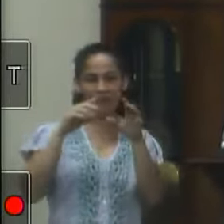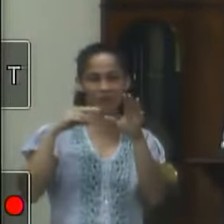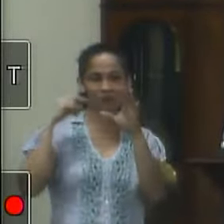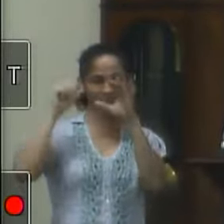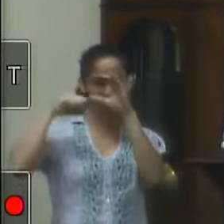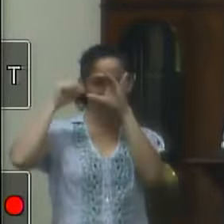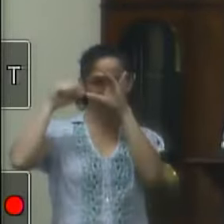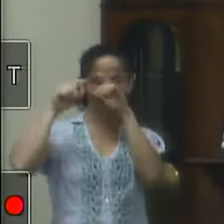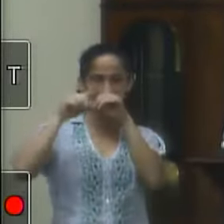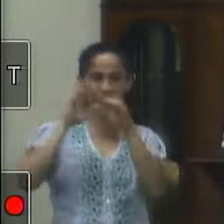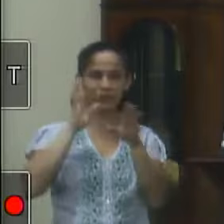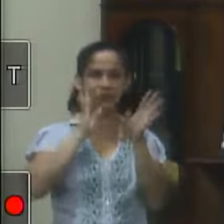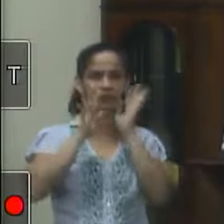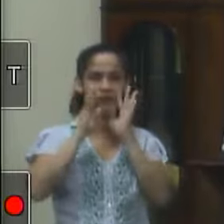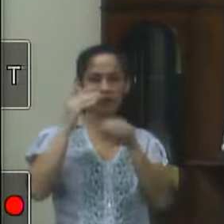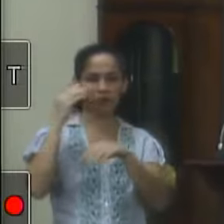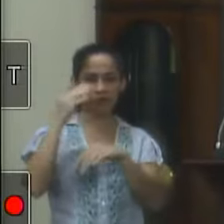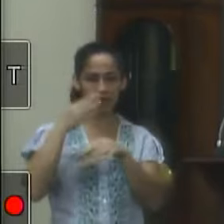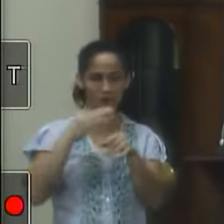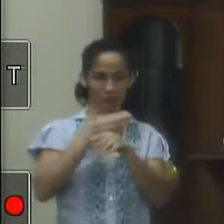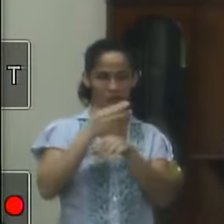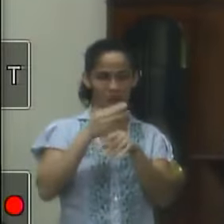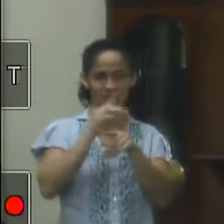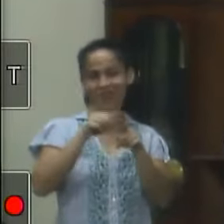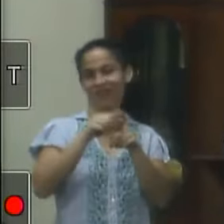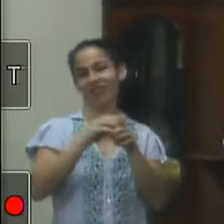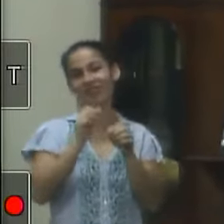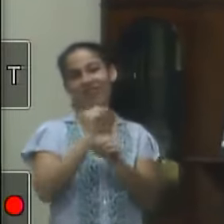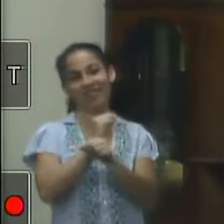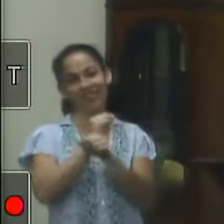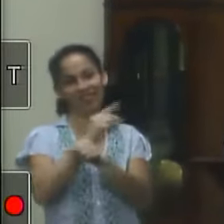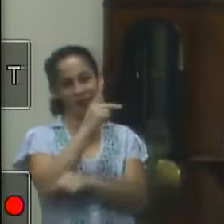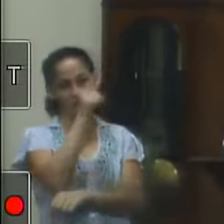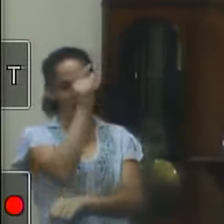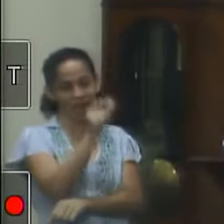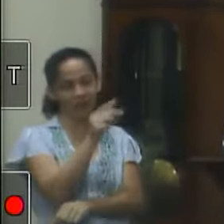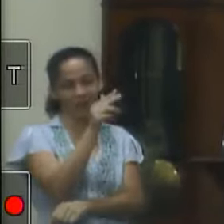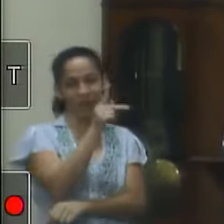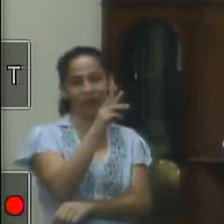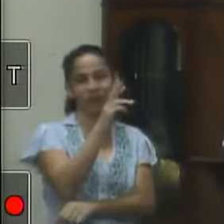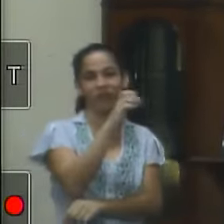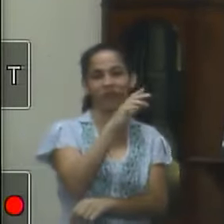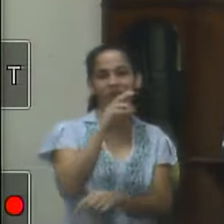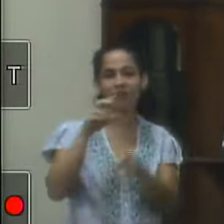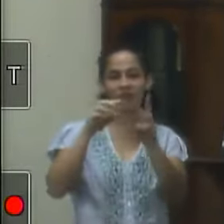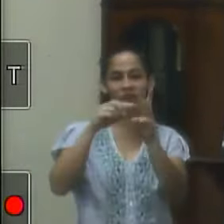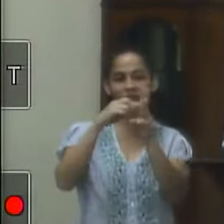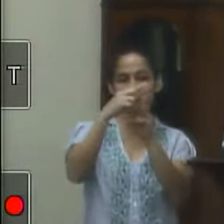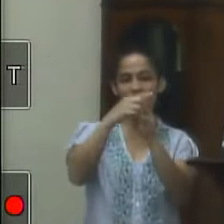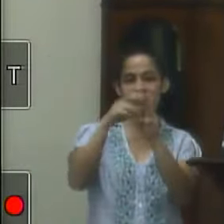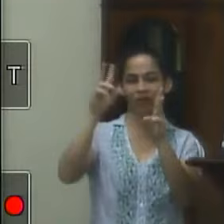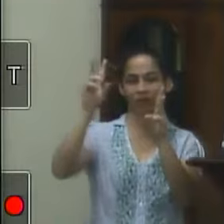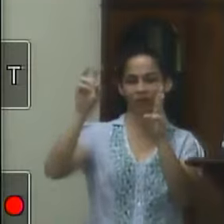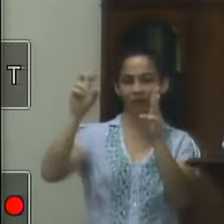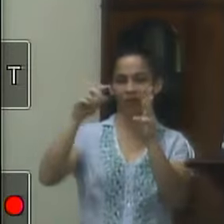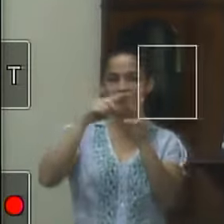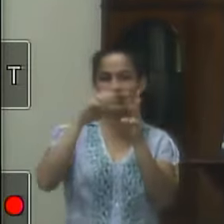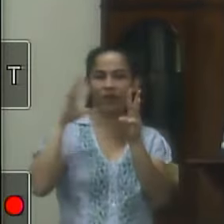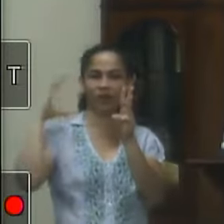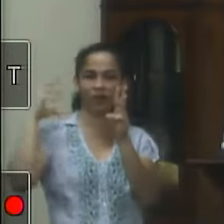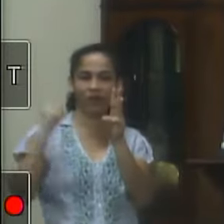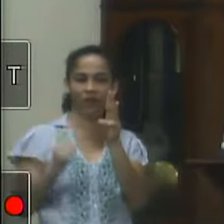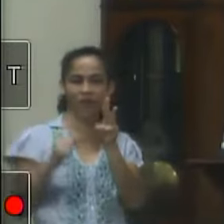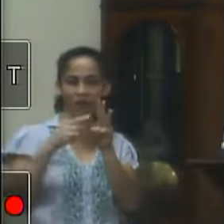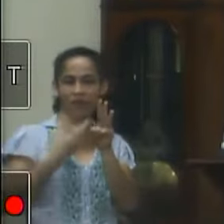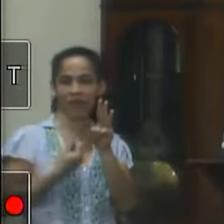crama transparente quiser bater um papo comigo vou estar te esperando lá no meu perfil 3 temas muito simples vou falar das minhas emendas do orçamento e